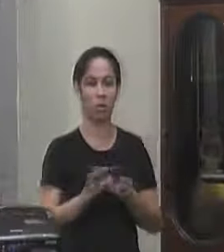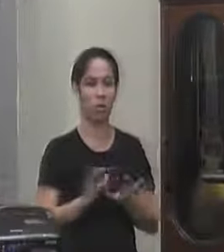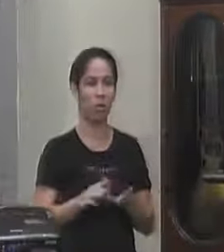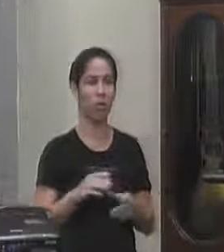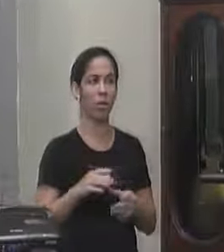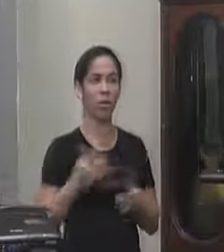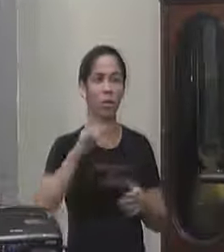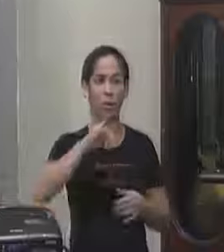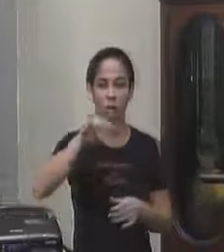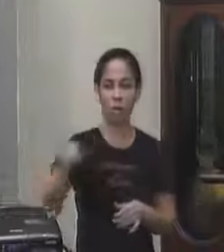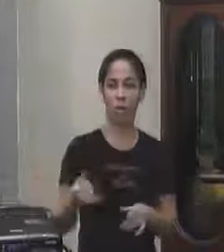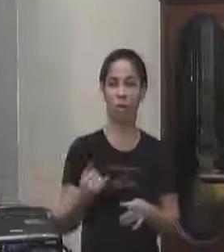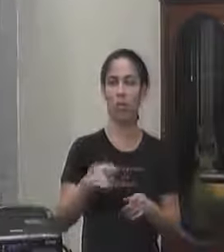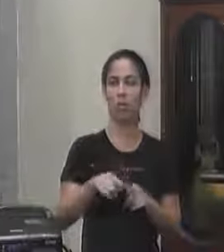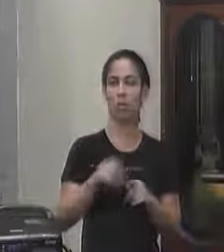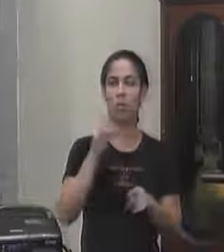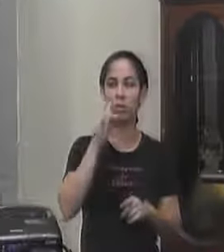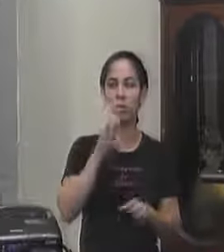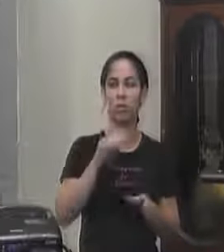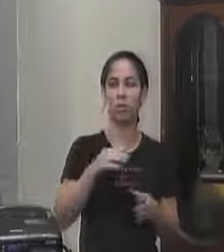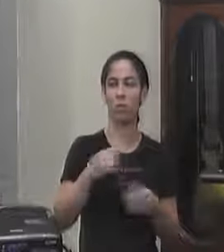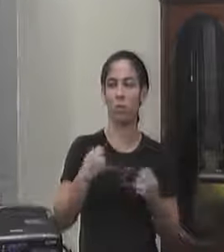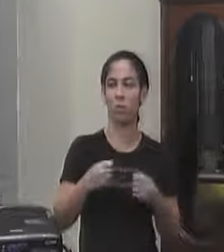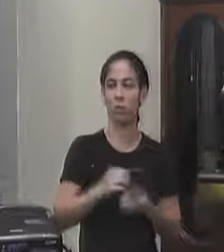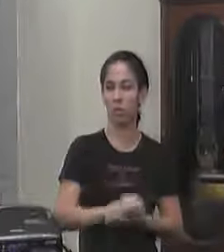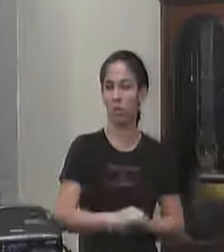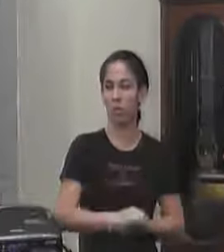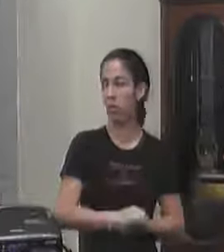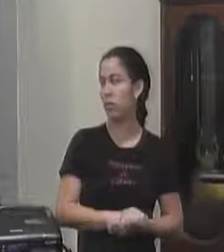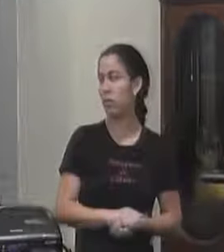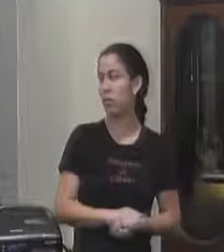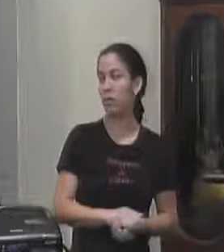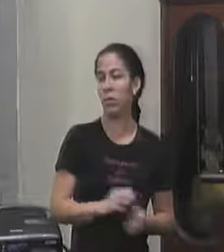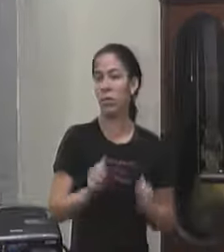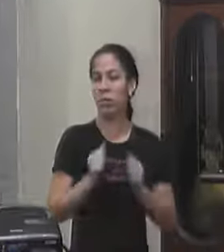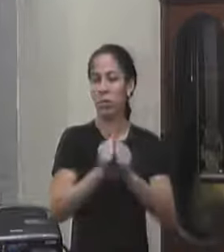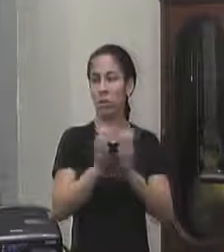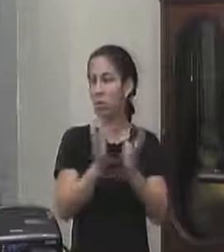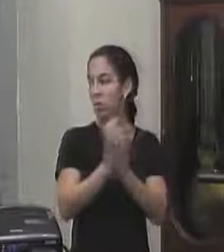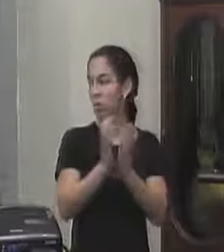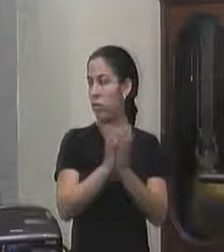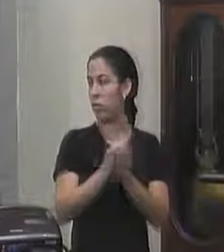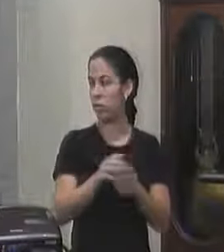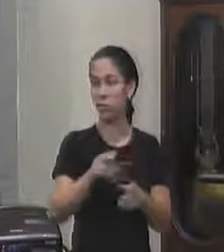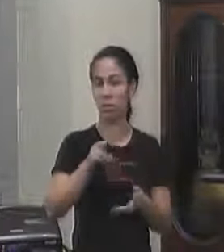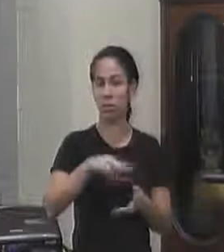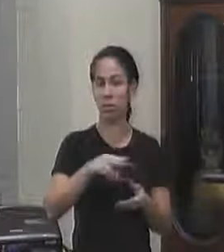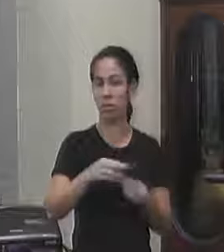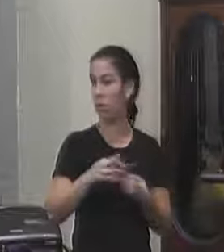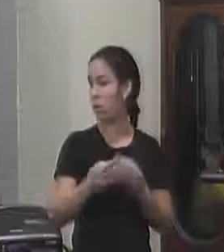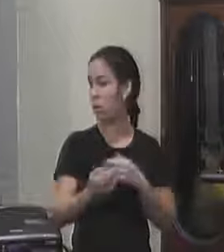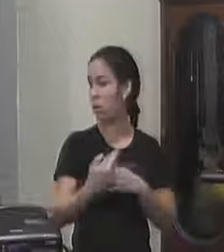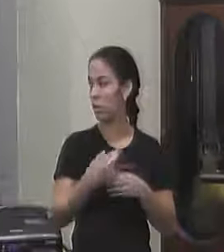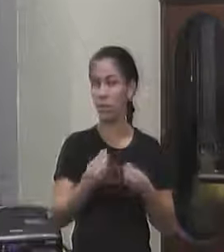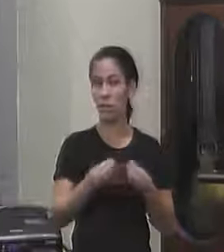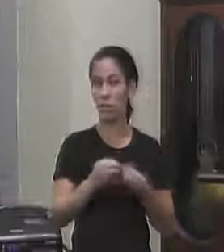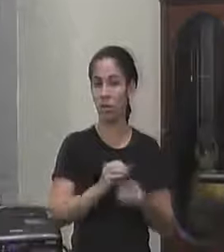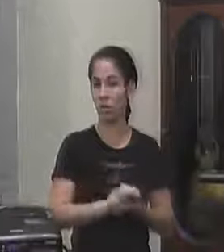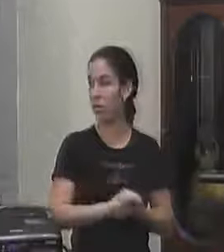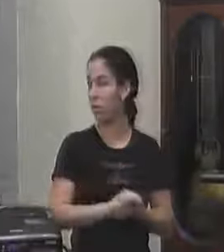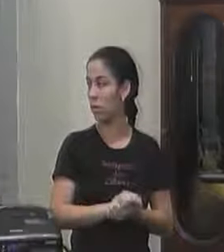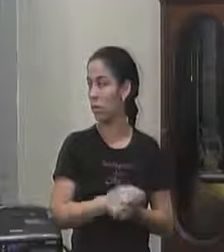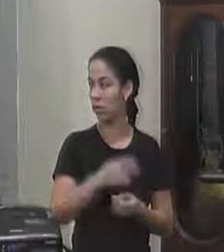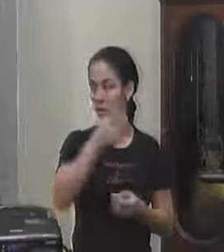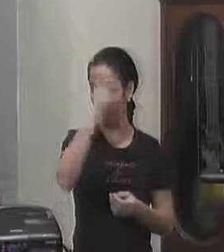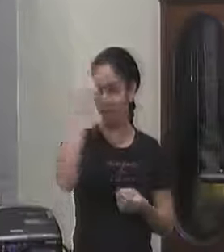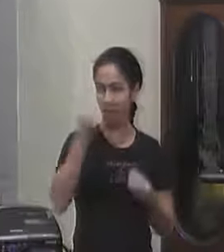está providenciando está olhando tá em relação a junção eu já recebi já lhe respondi tá só que ainda não chegou